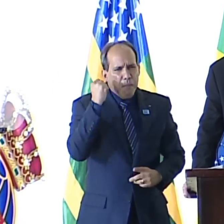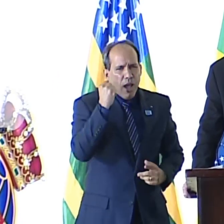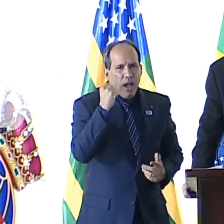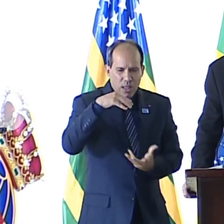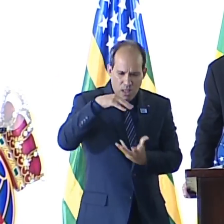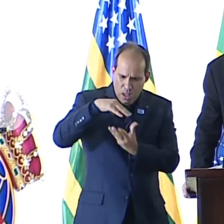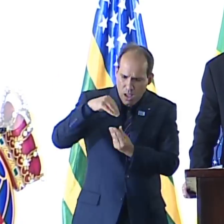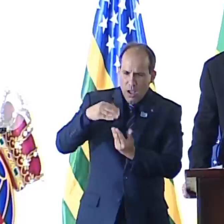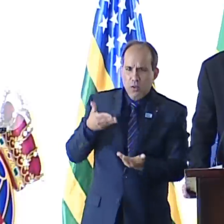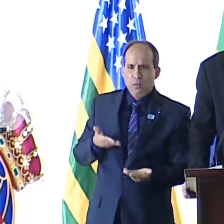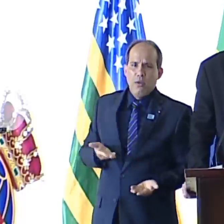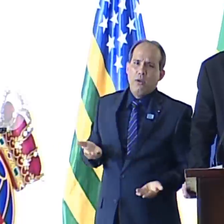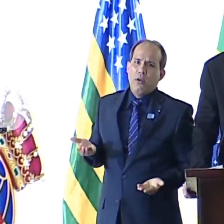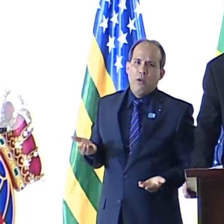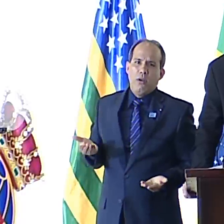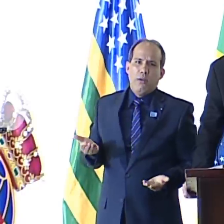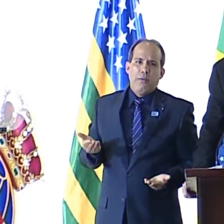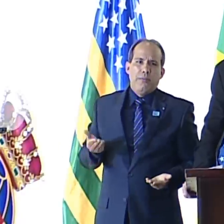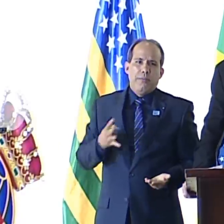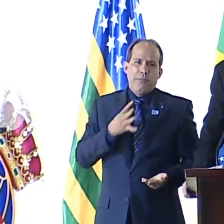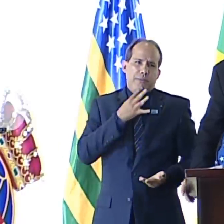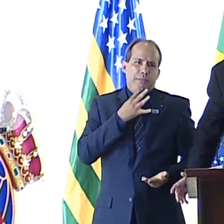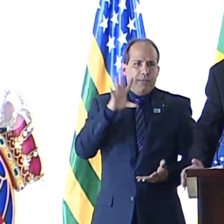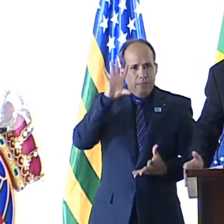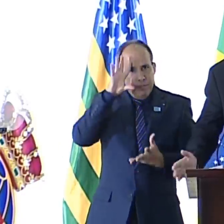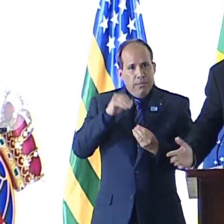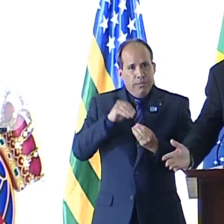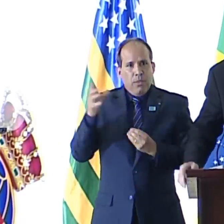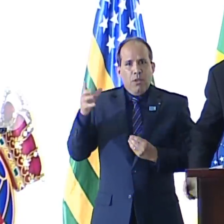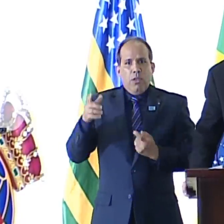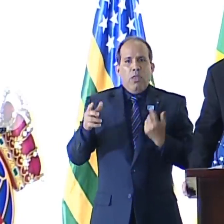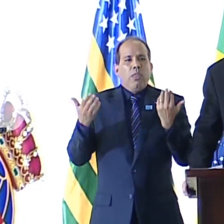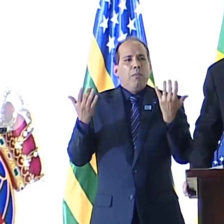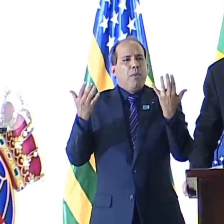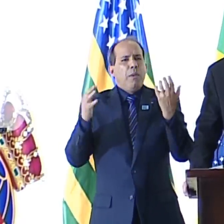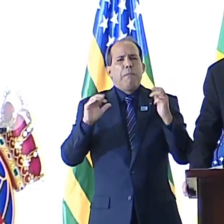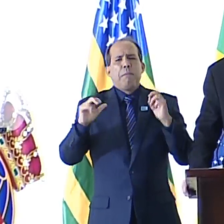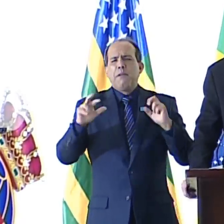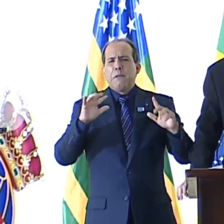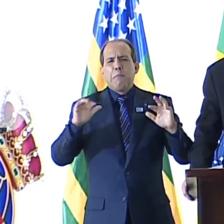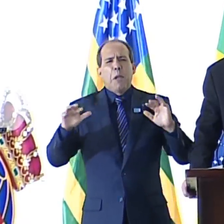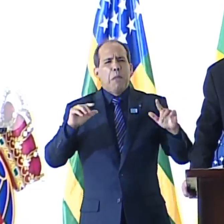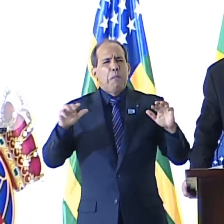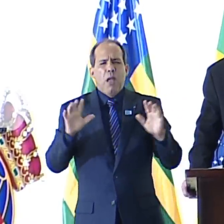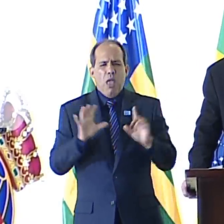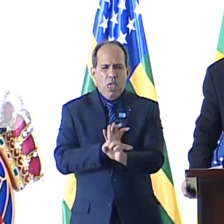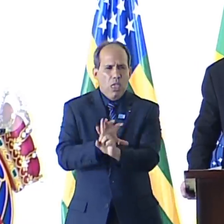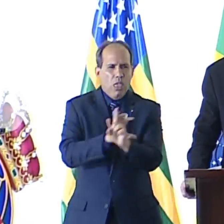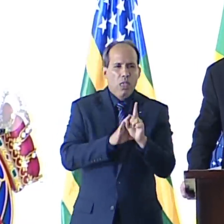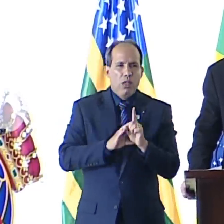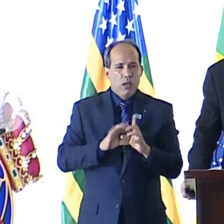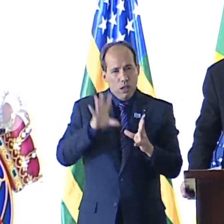crasei l'infame, pedia Voltaire, esmagai o infame ou a infame. Normalmente se considera que ele se referia à Igreja Católica,